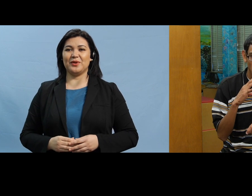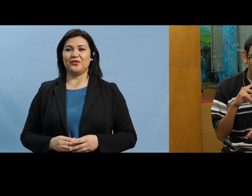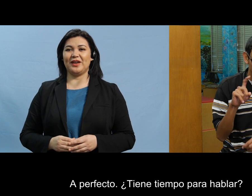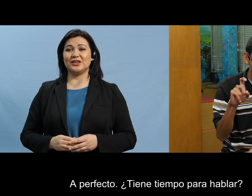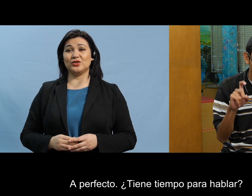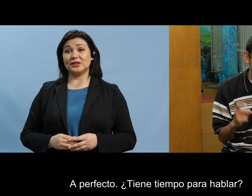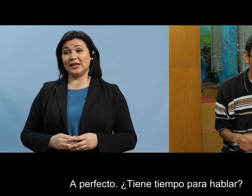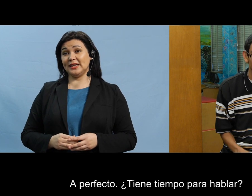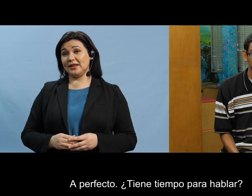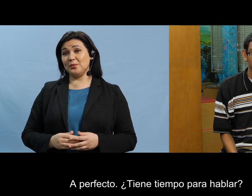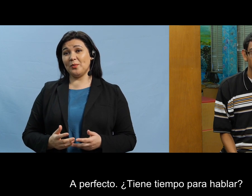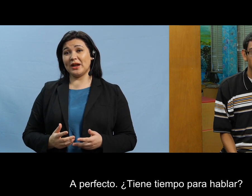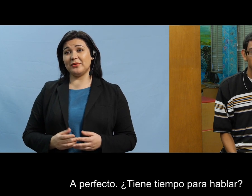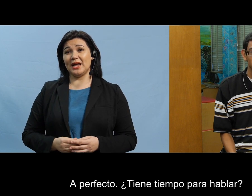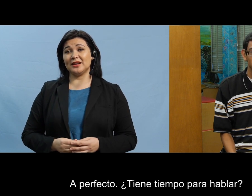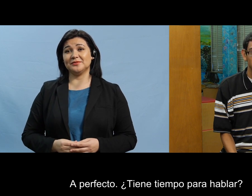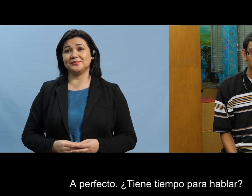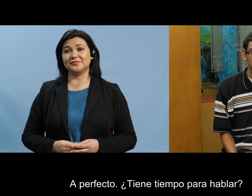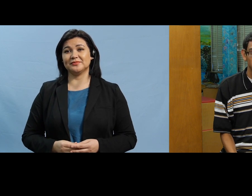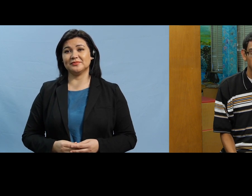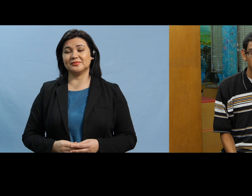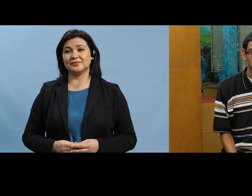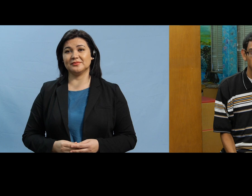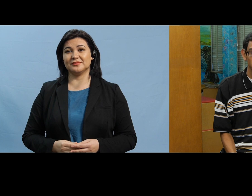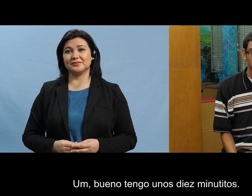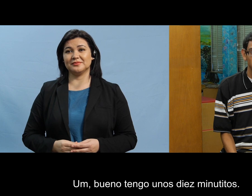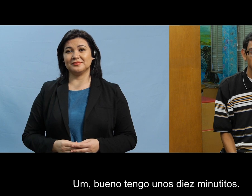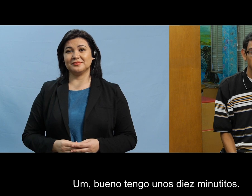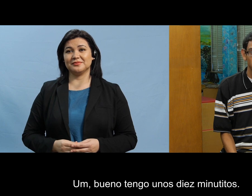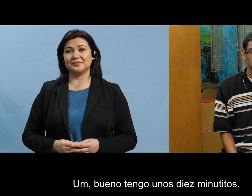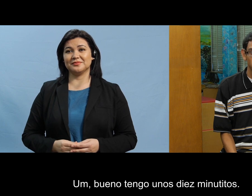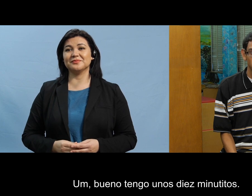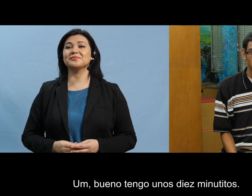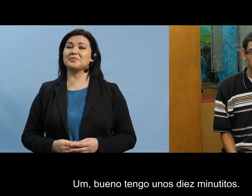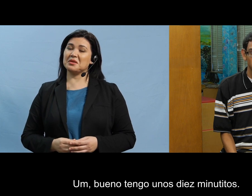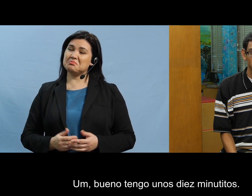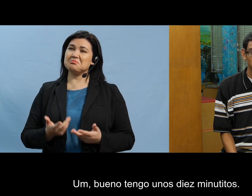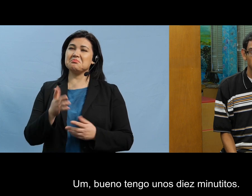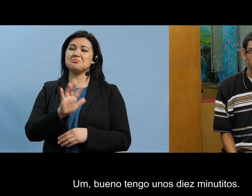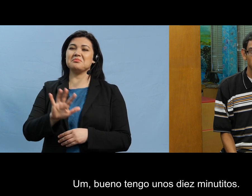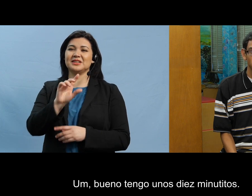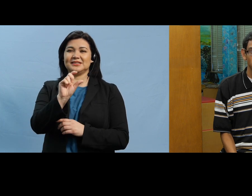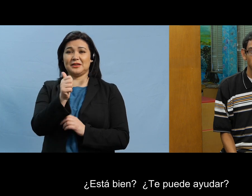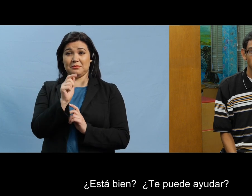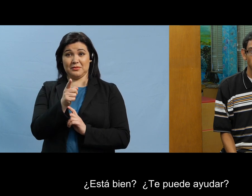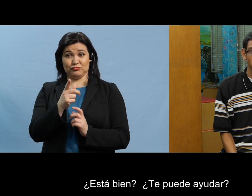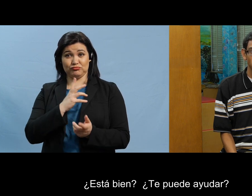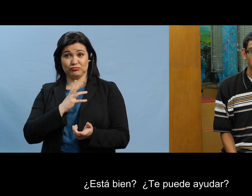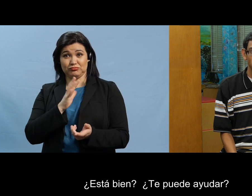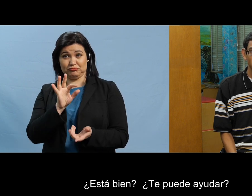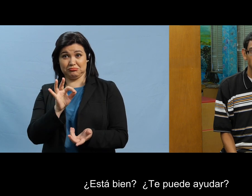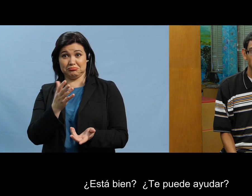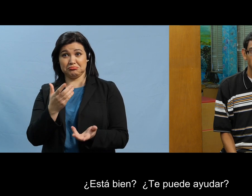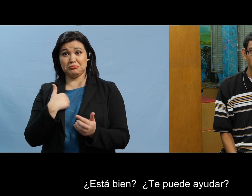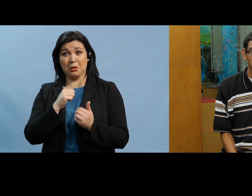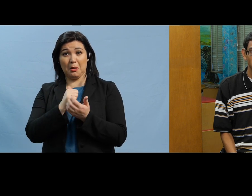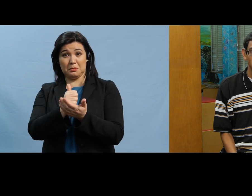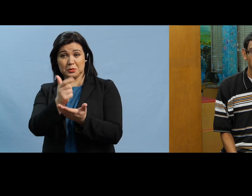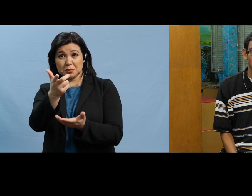ah perfecto tiene tiempo para hablar bueno tengo unos 10 minutitos está bien te puedo ayudar